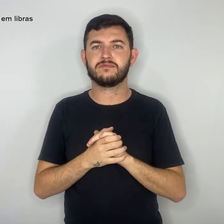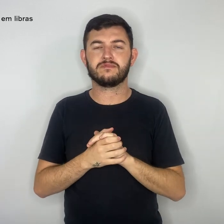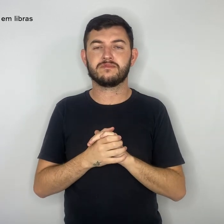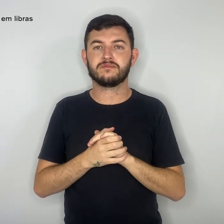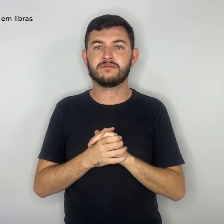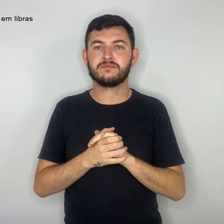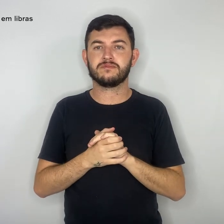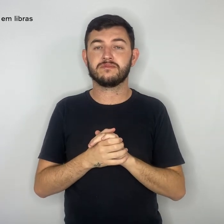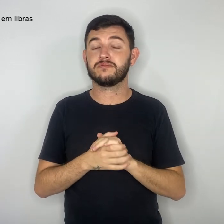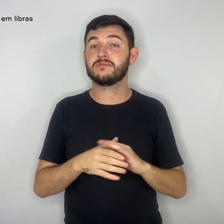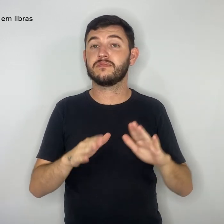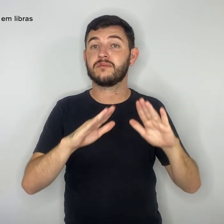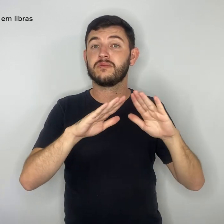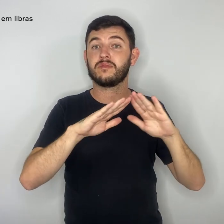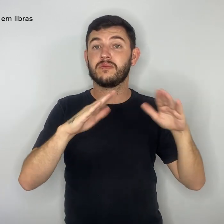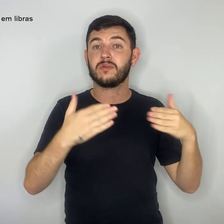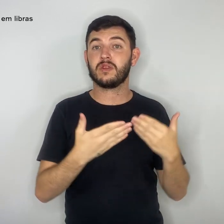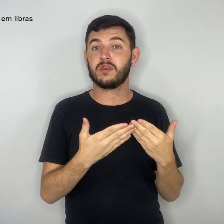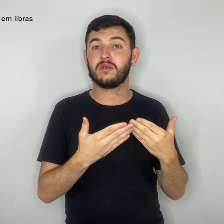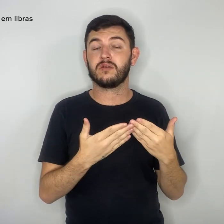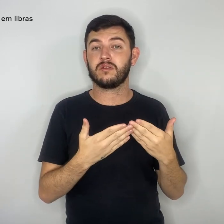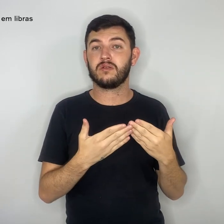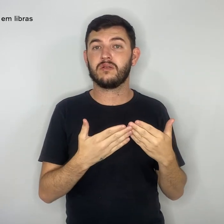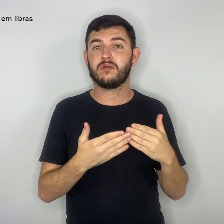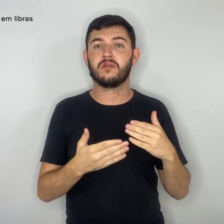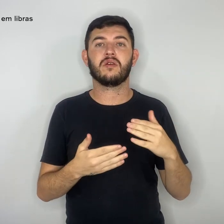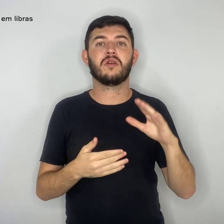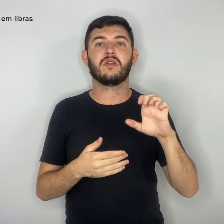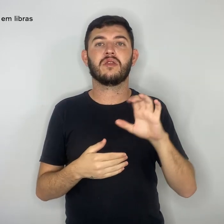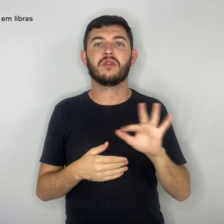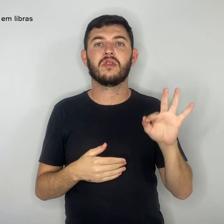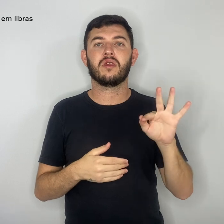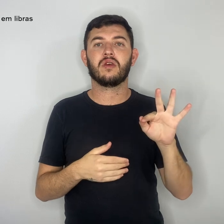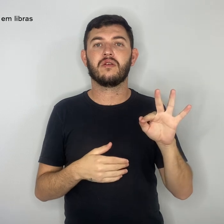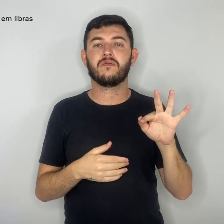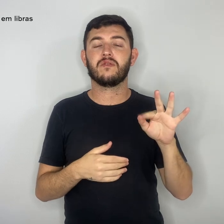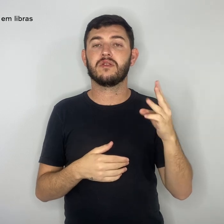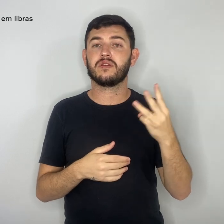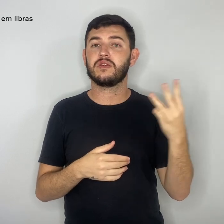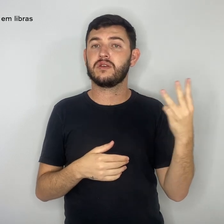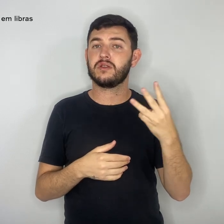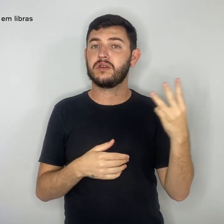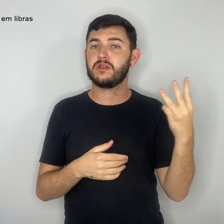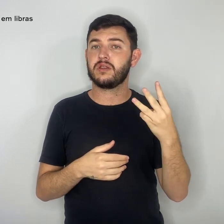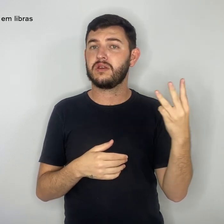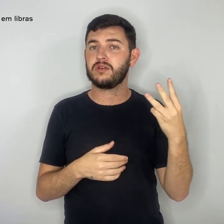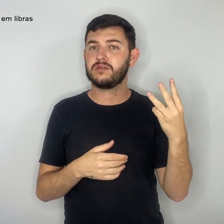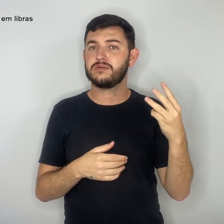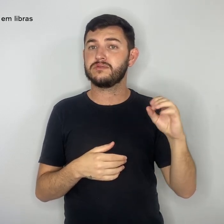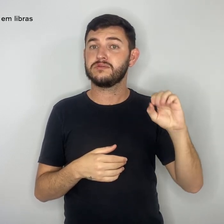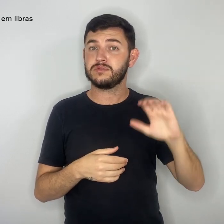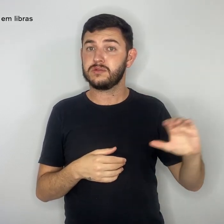de Ensino Fundamental 33 de Ceilândia, verificou-se a situação